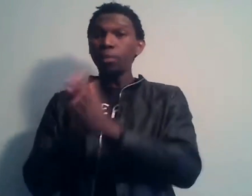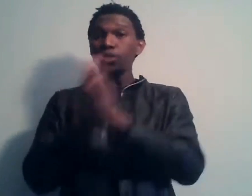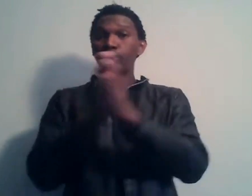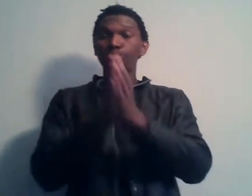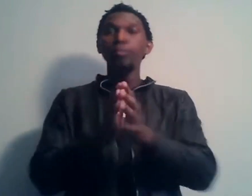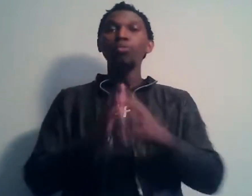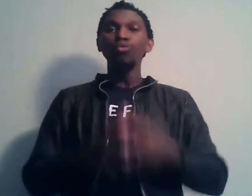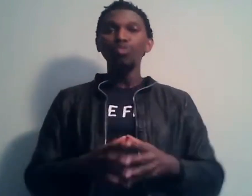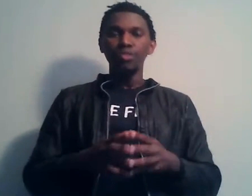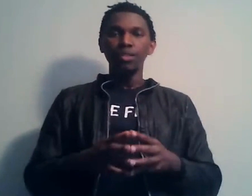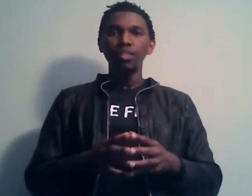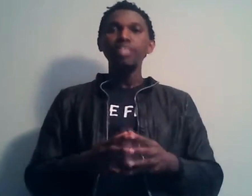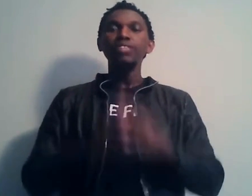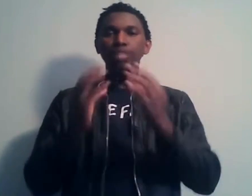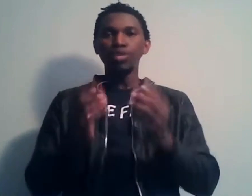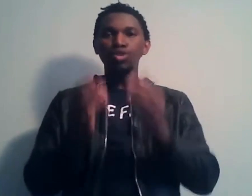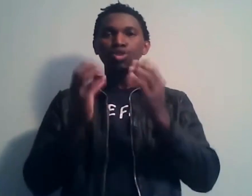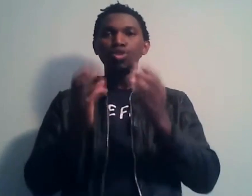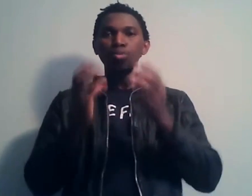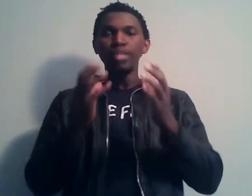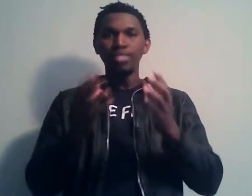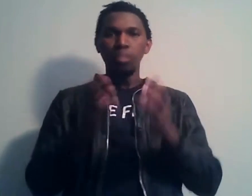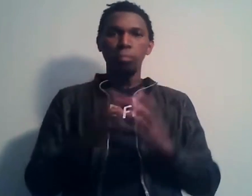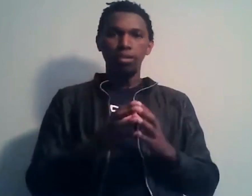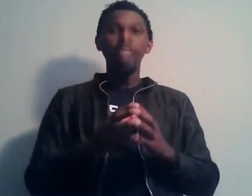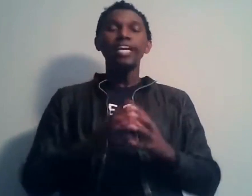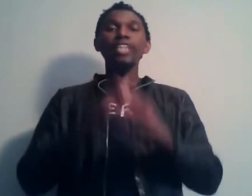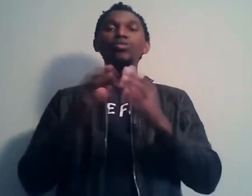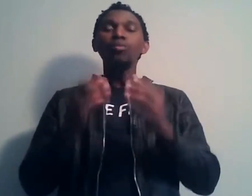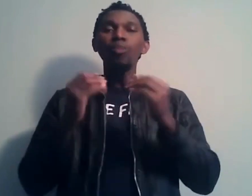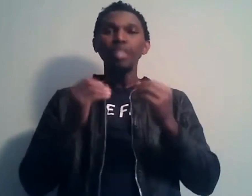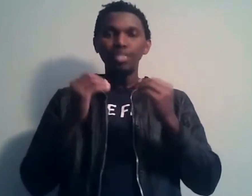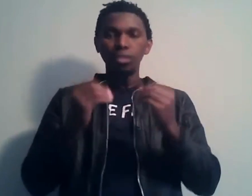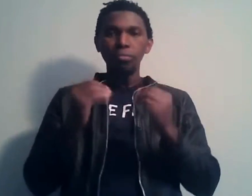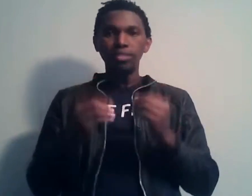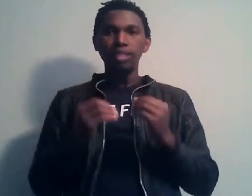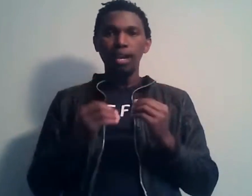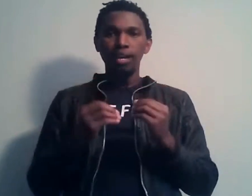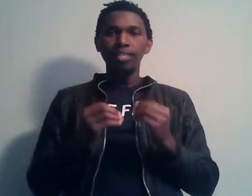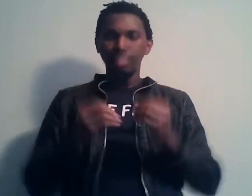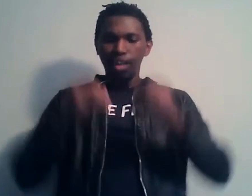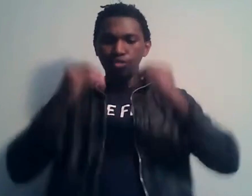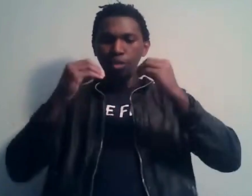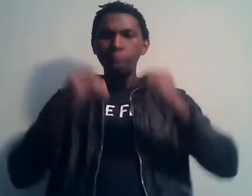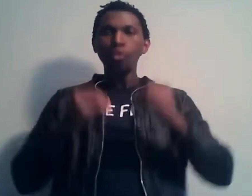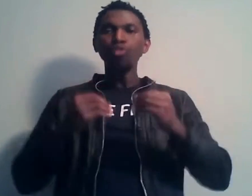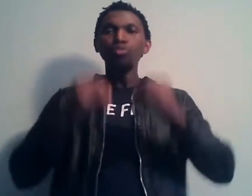ça peut se transformer beaucoup de vies, il faudrait que tu donnes le bon exemple. Et donner le bon exemple ici là, c'est d'avoir d'abord une